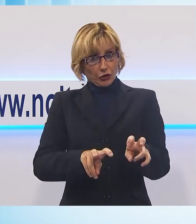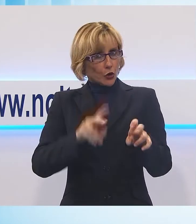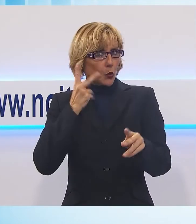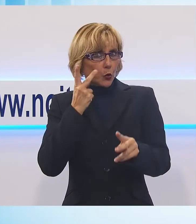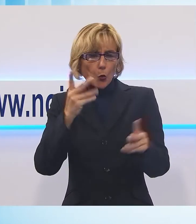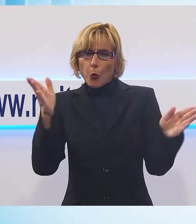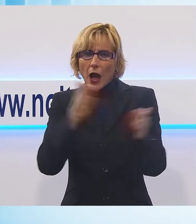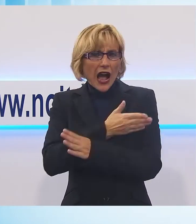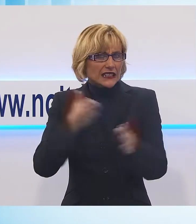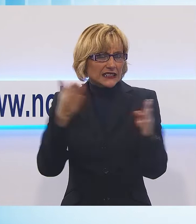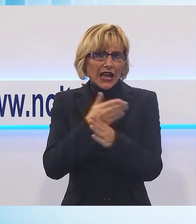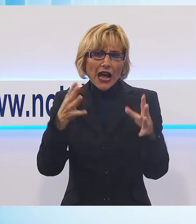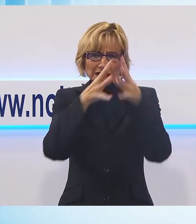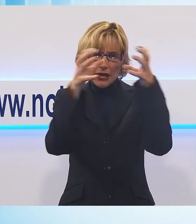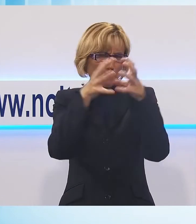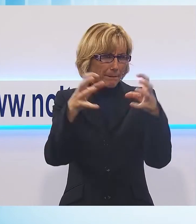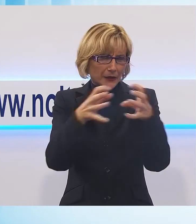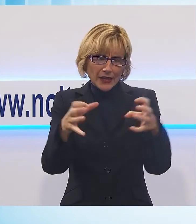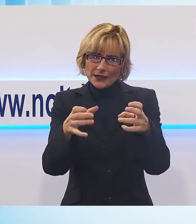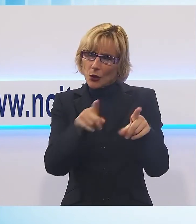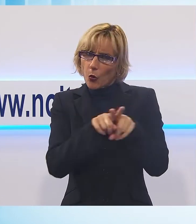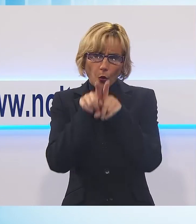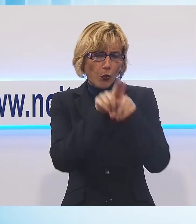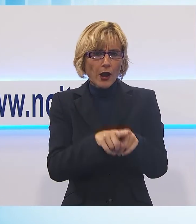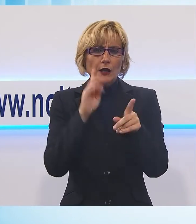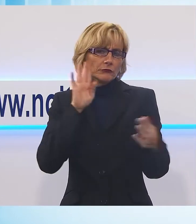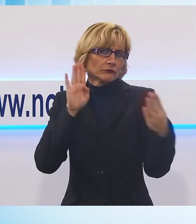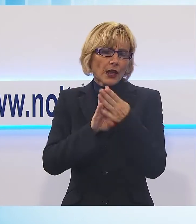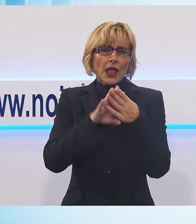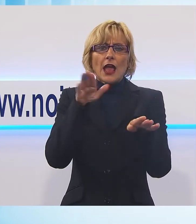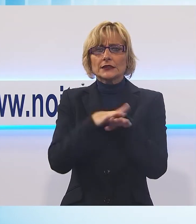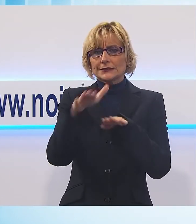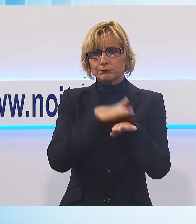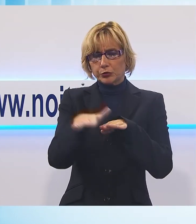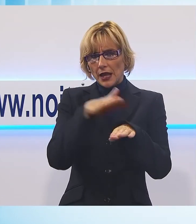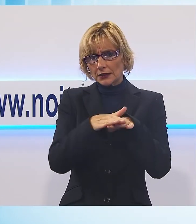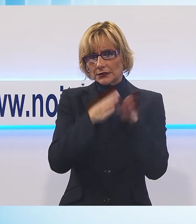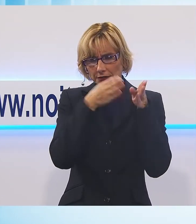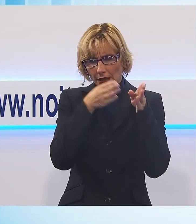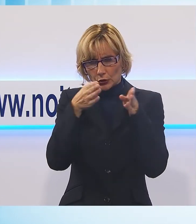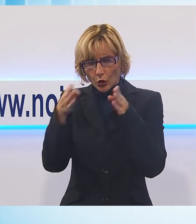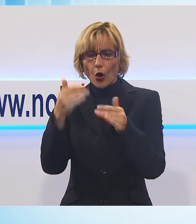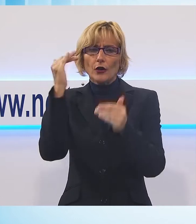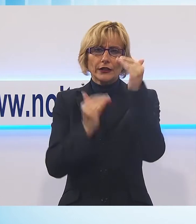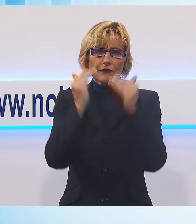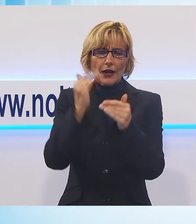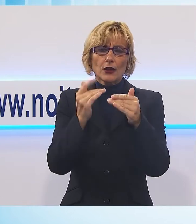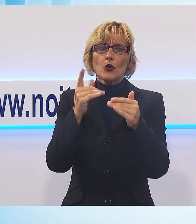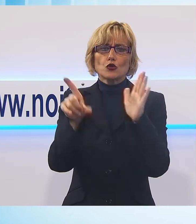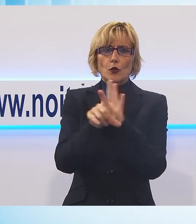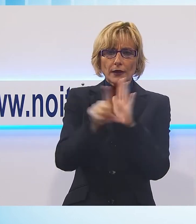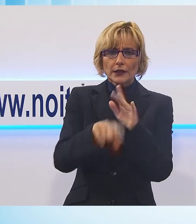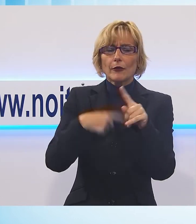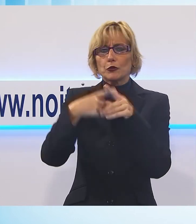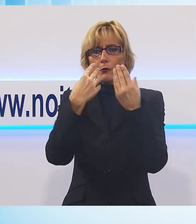dal tipo di contabilità è stato affrontato da esperti del settore da un punto di vista normativo ma soprattutto da un punto di vista pratico